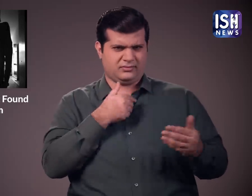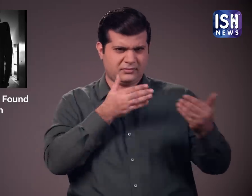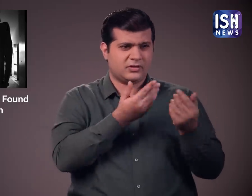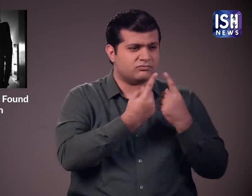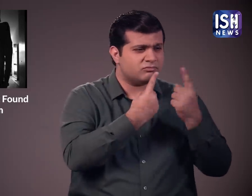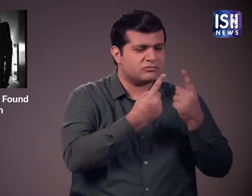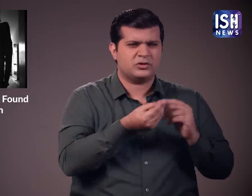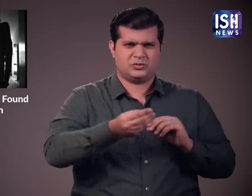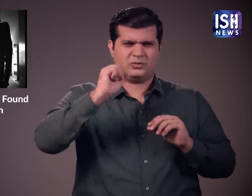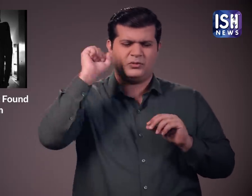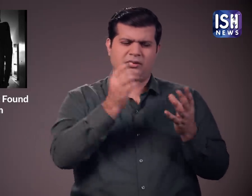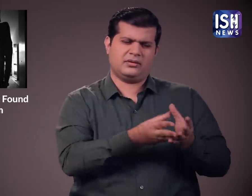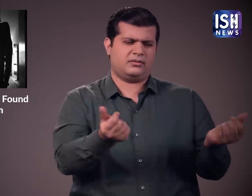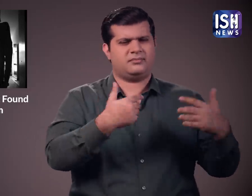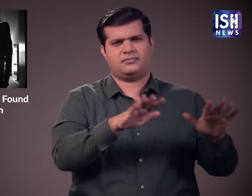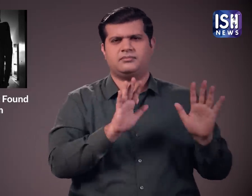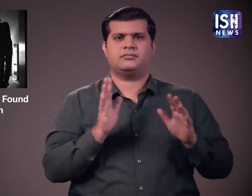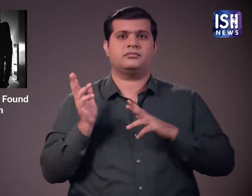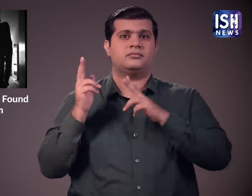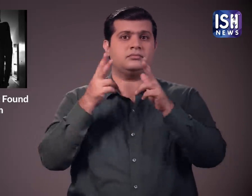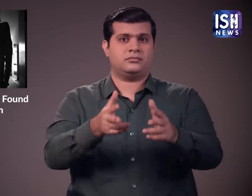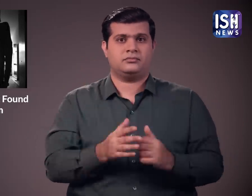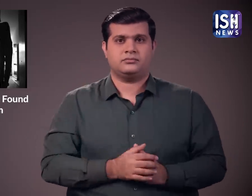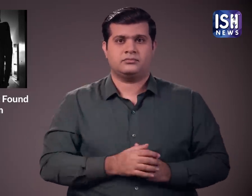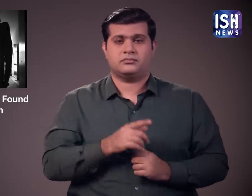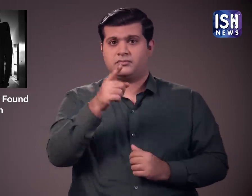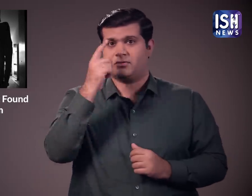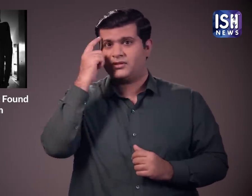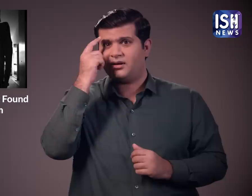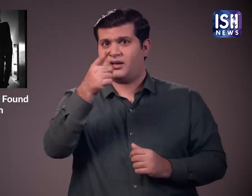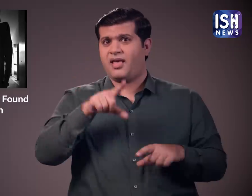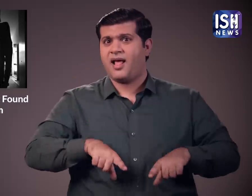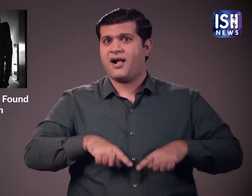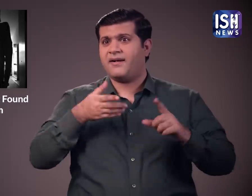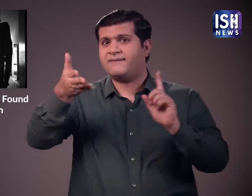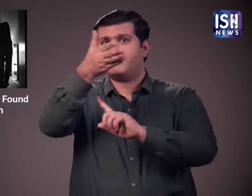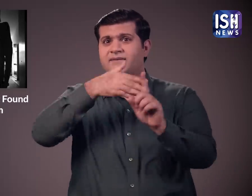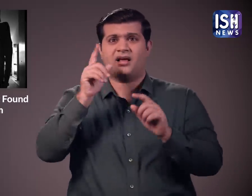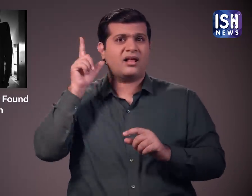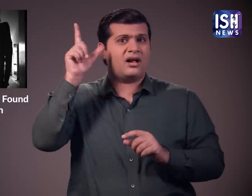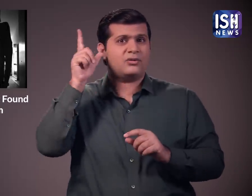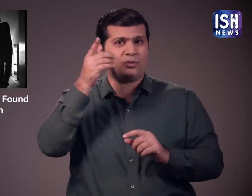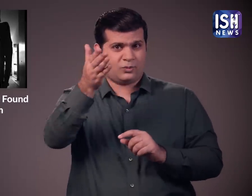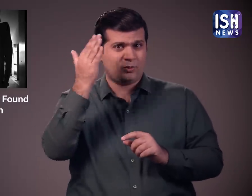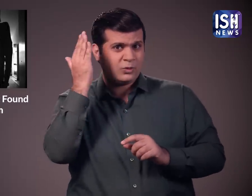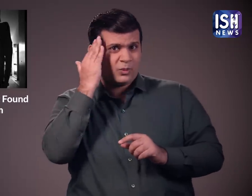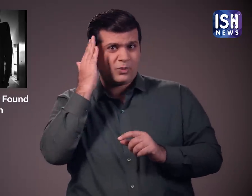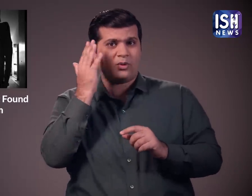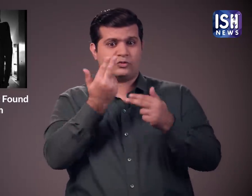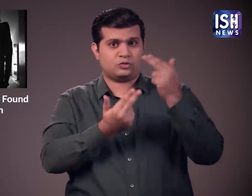विरोध जल्दी खतम हो जाएगा। अगर आप लखनों से हैं और जानते हैं कि असली कहानी क्या